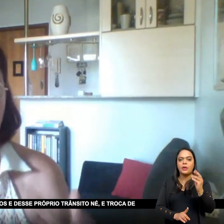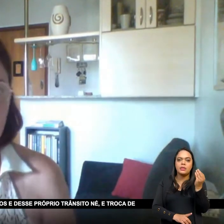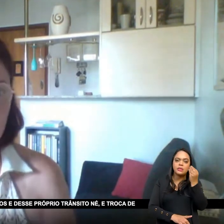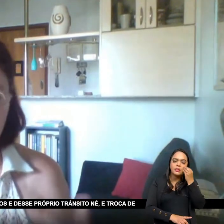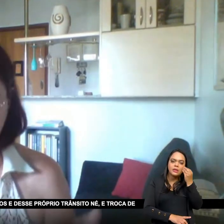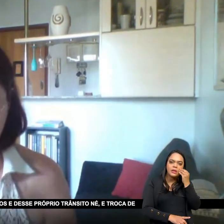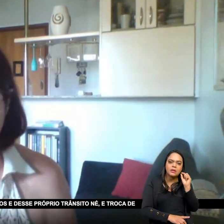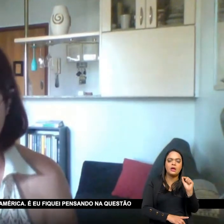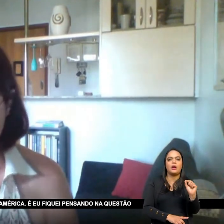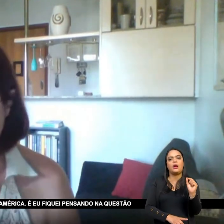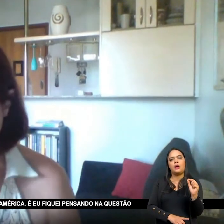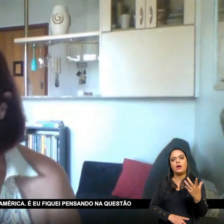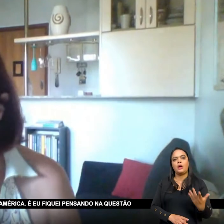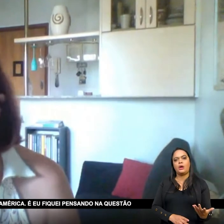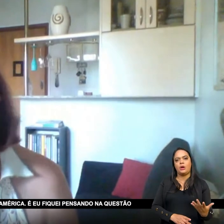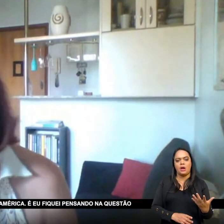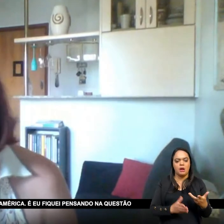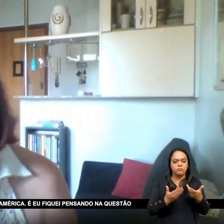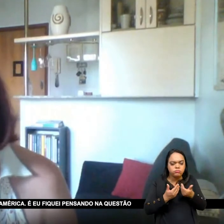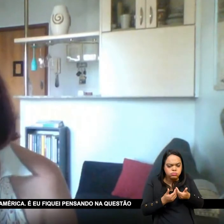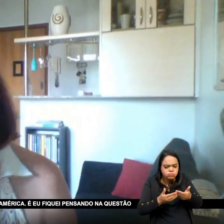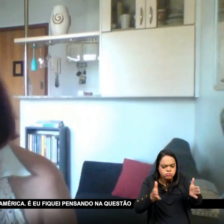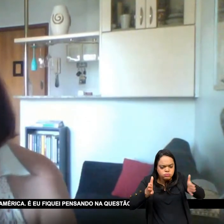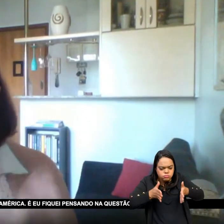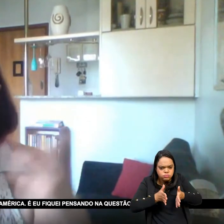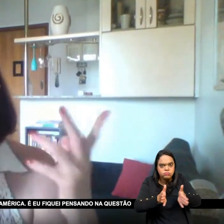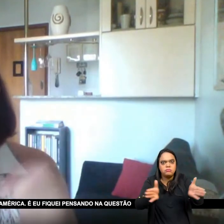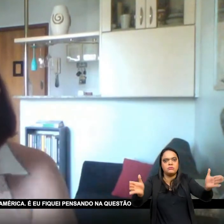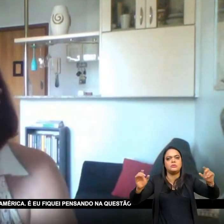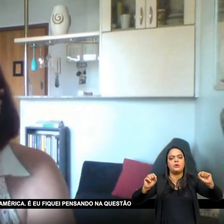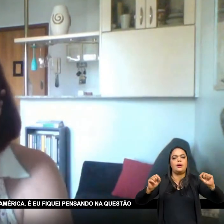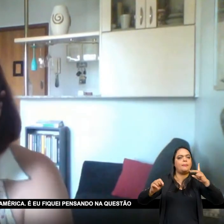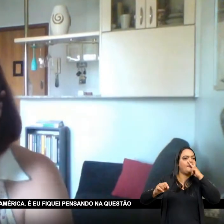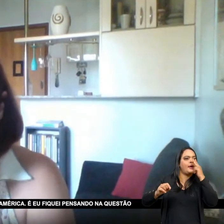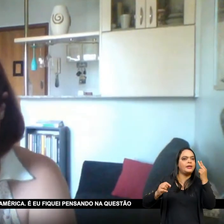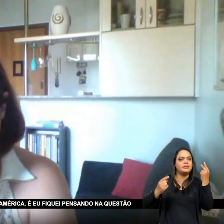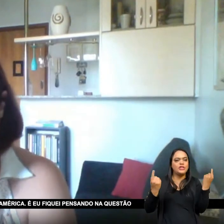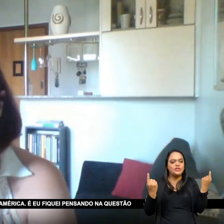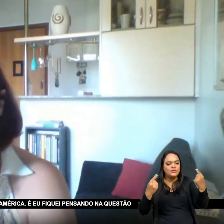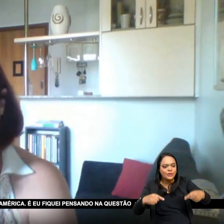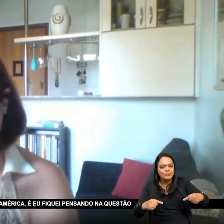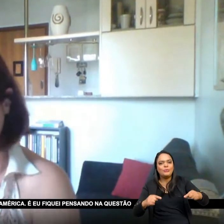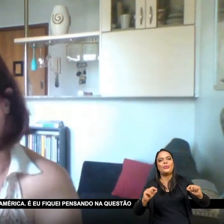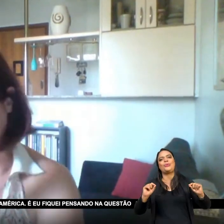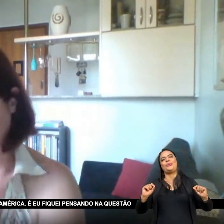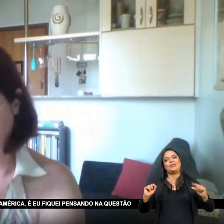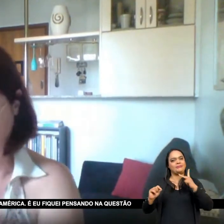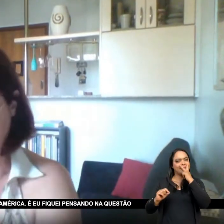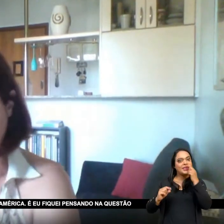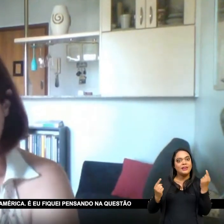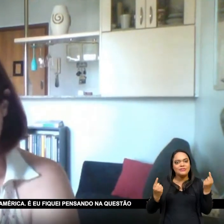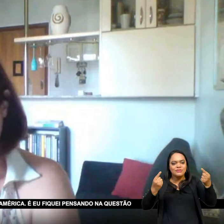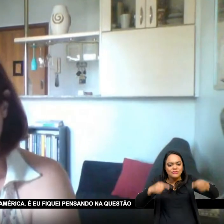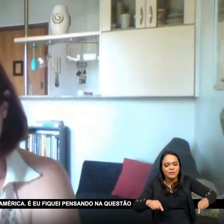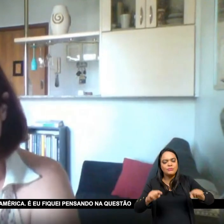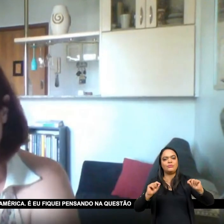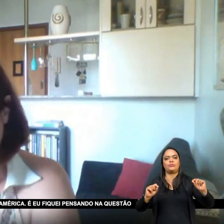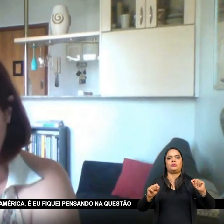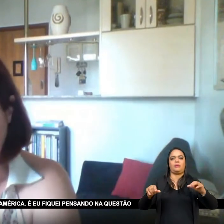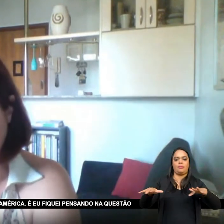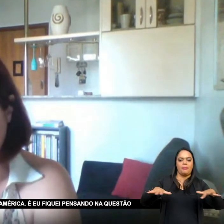trânsito E troca de ideias Digamos assim Desses diálogos Em toda a América